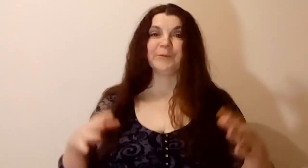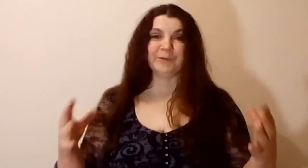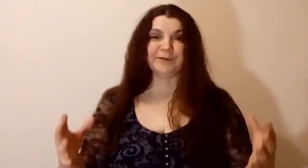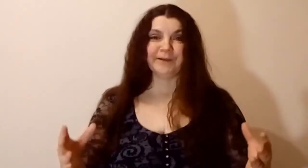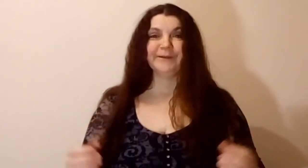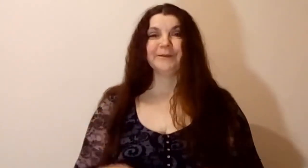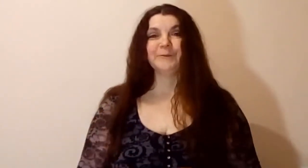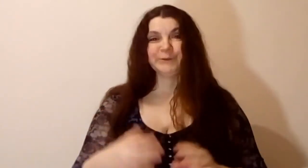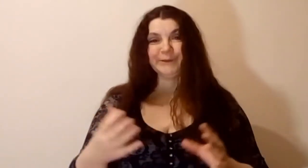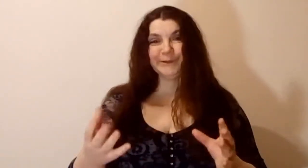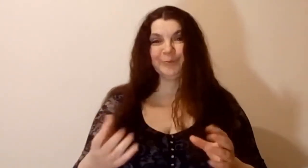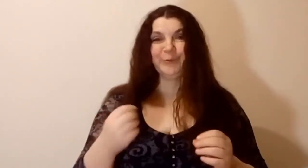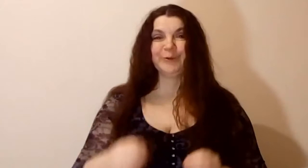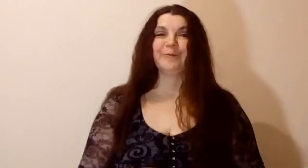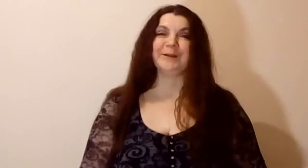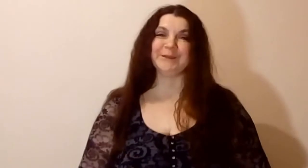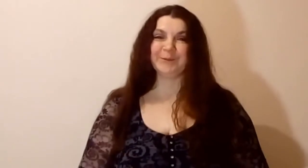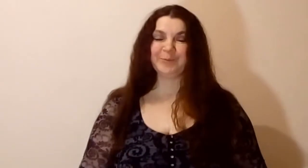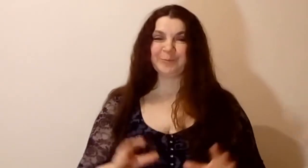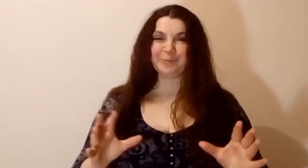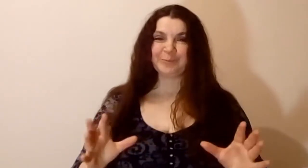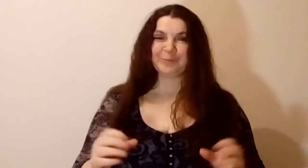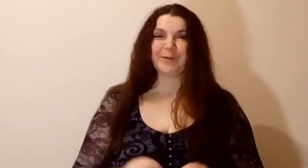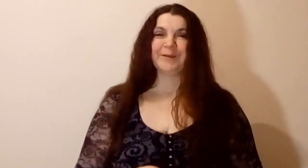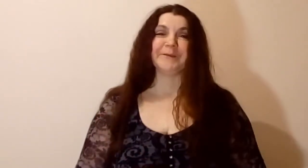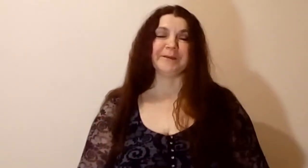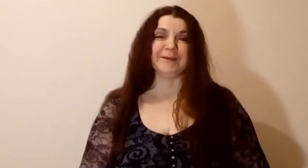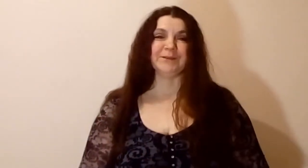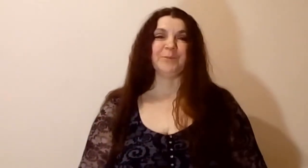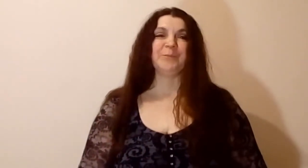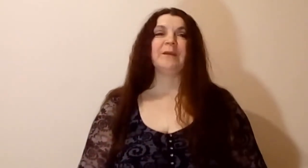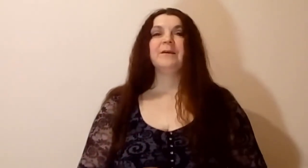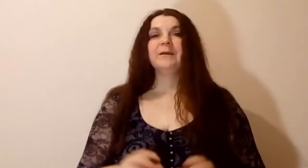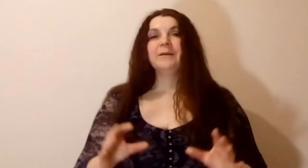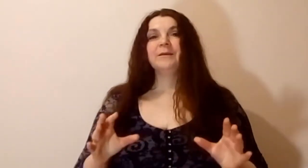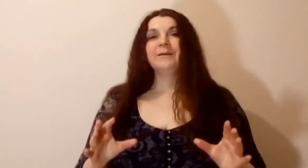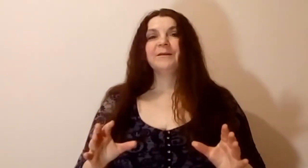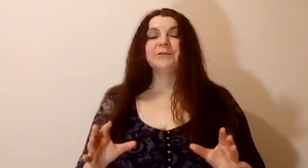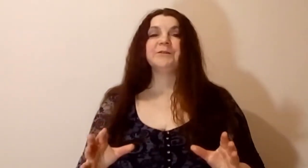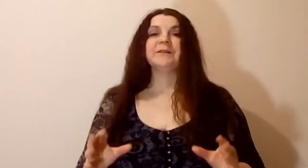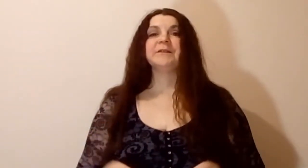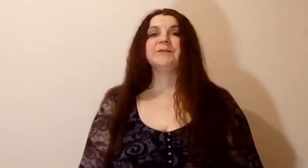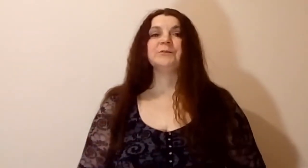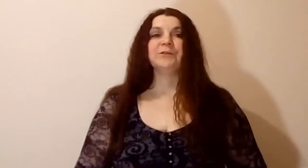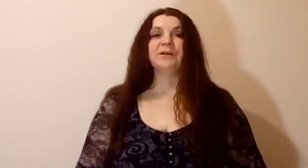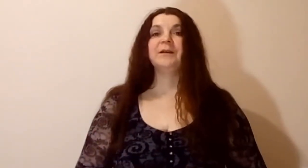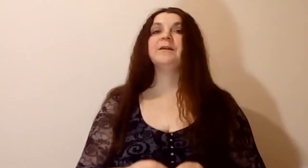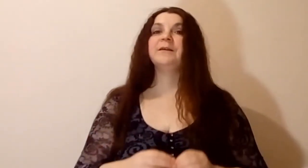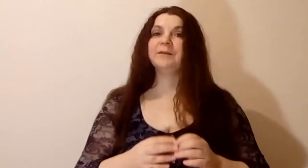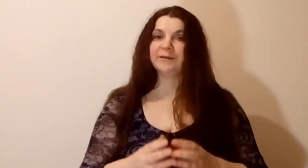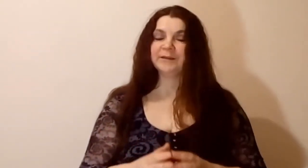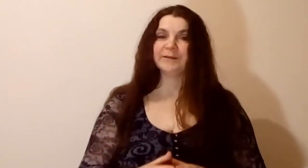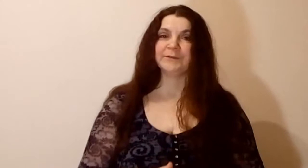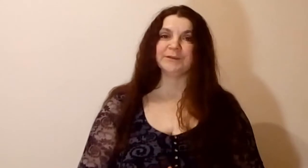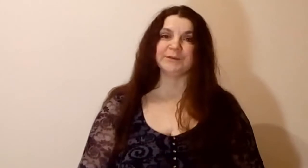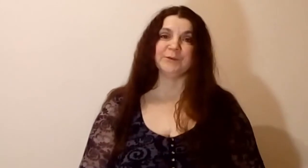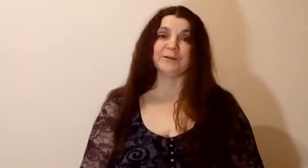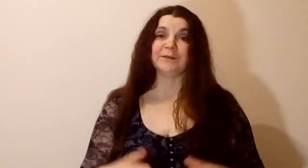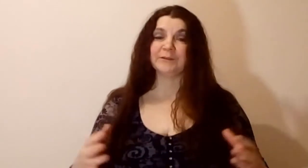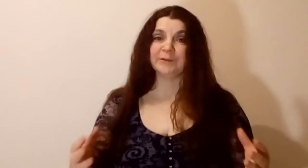специально это уже будет ваша задача. И хочу сказать, что если вы живете со своим